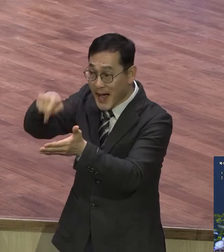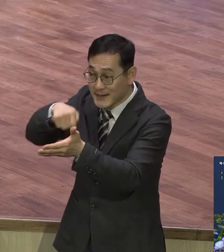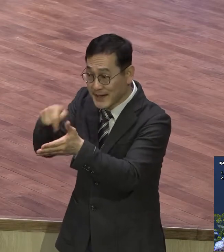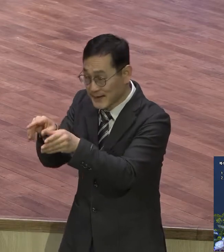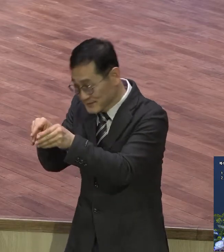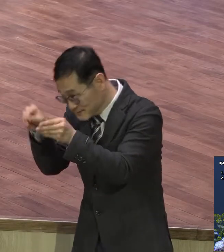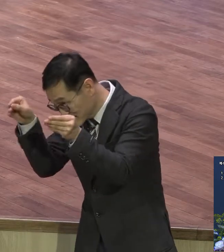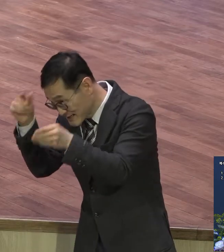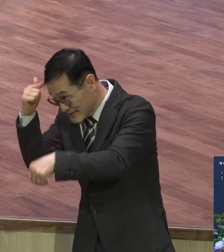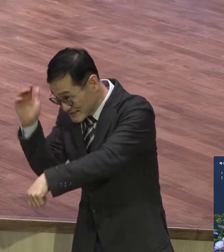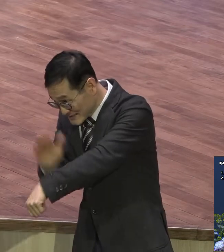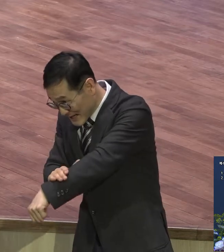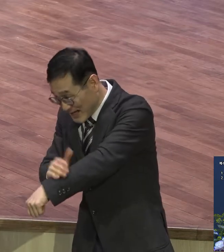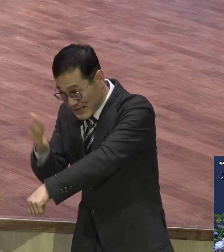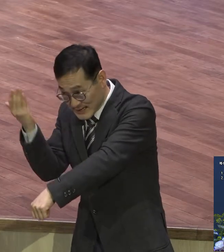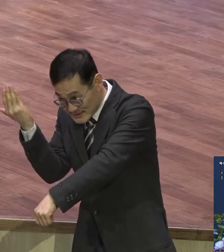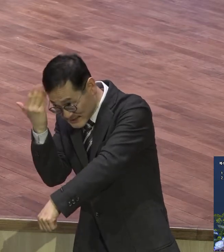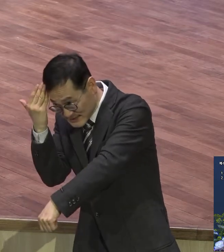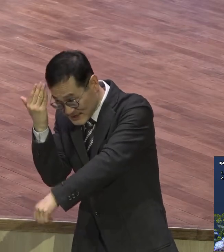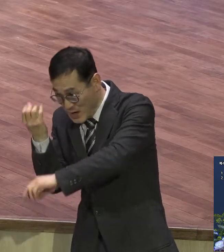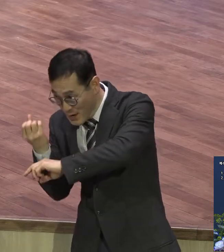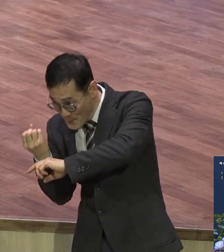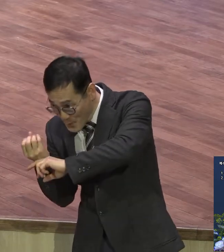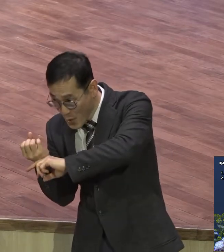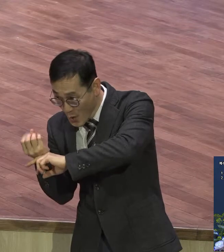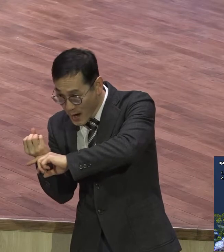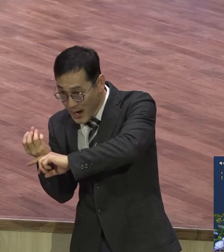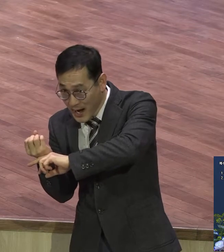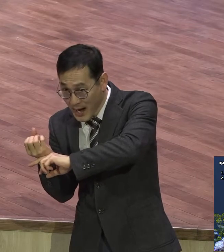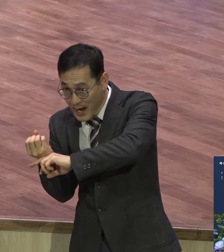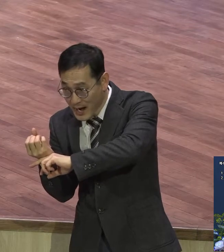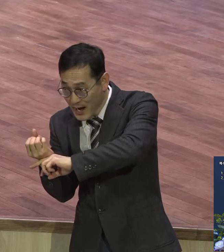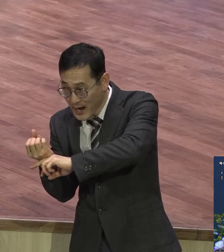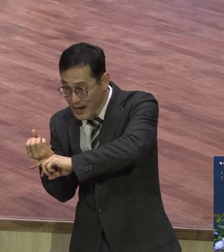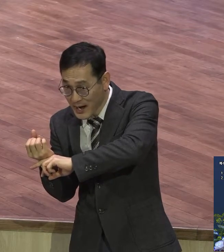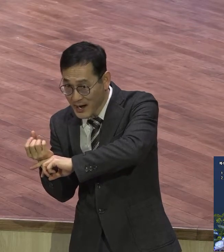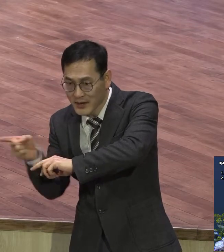지식과 보아 글씨도 안에 감추어져 있어요